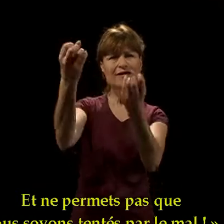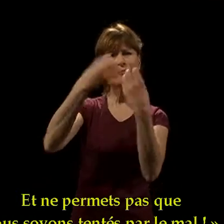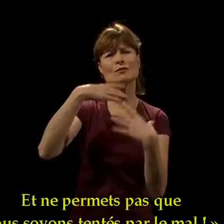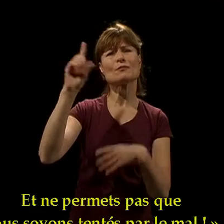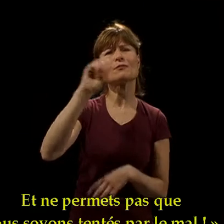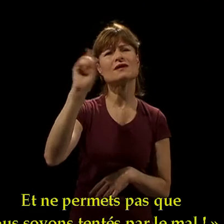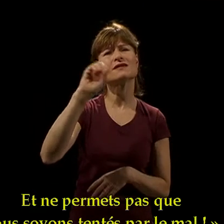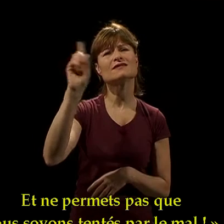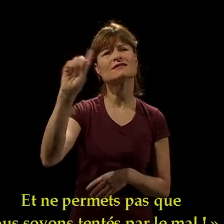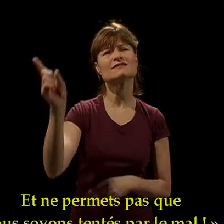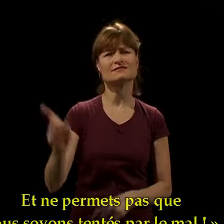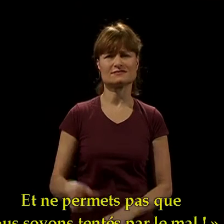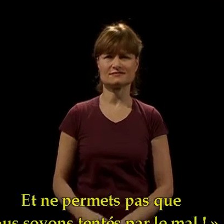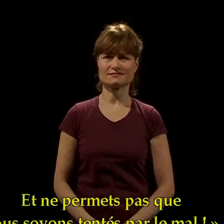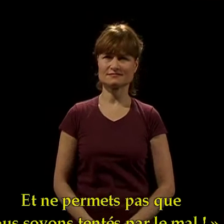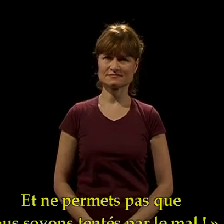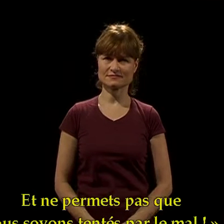que nous soyons tentés par le mal.